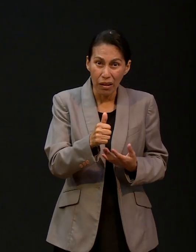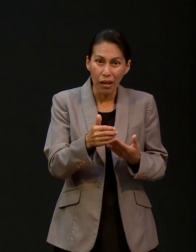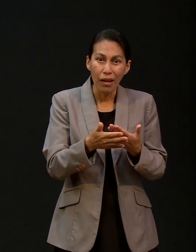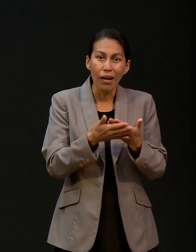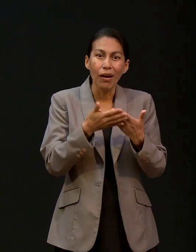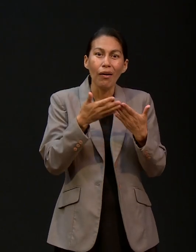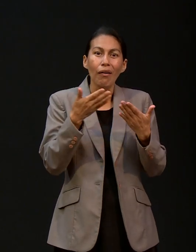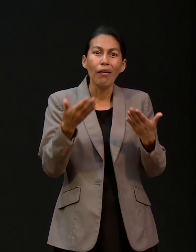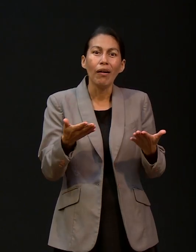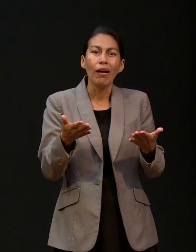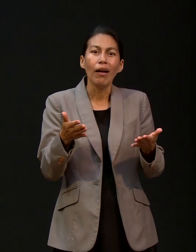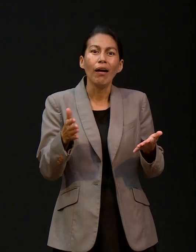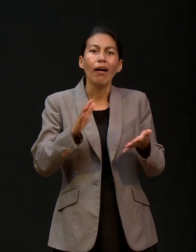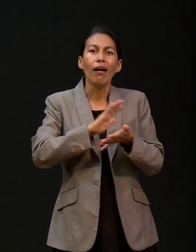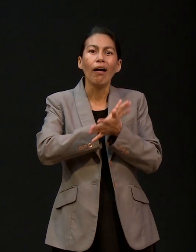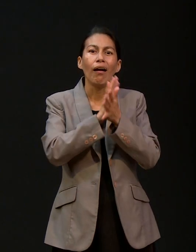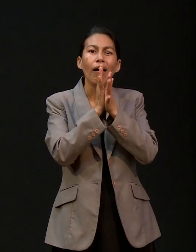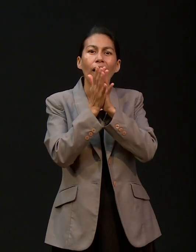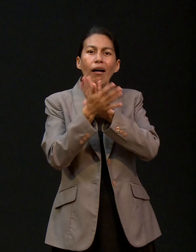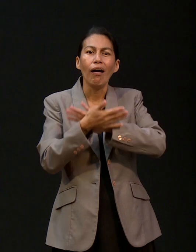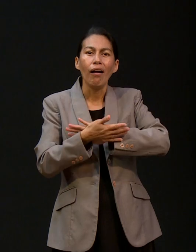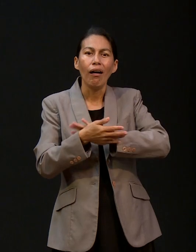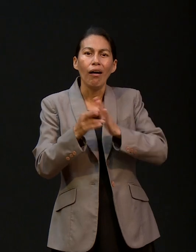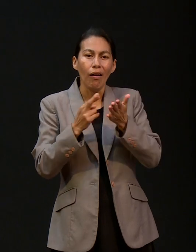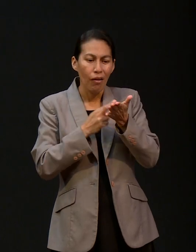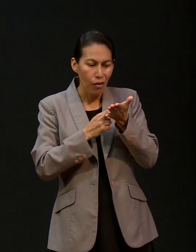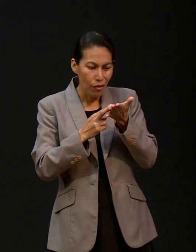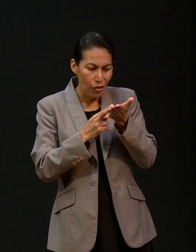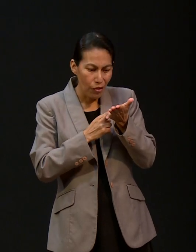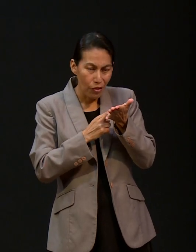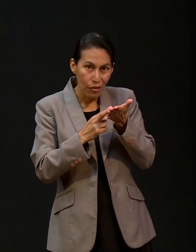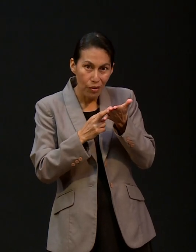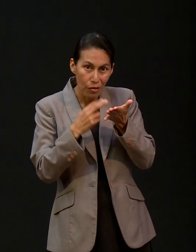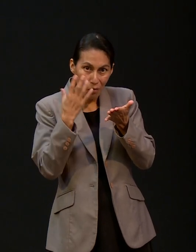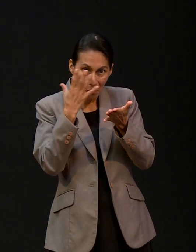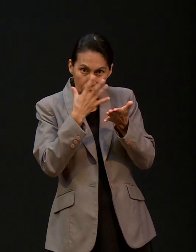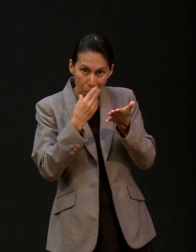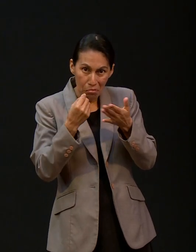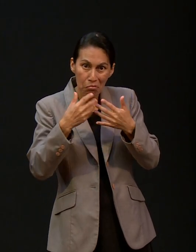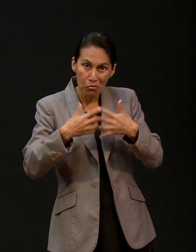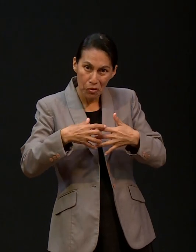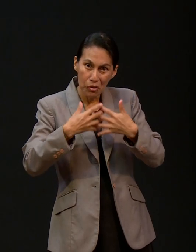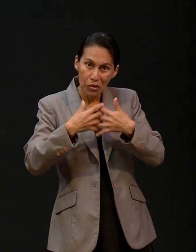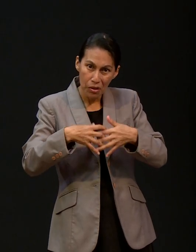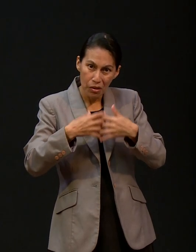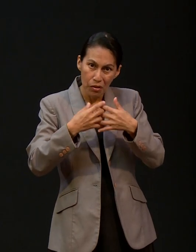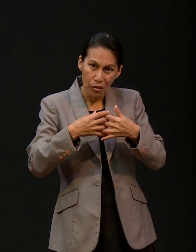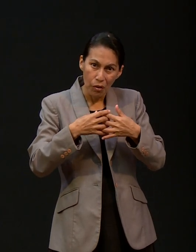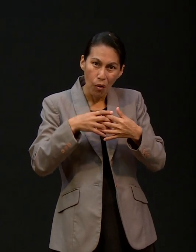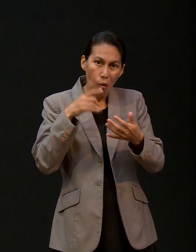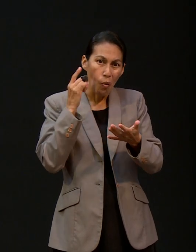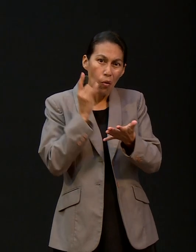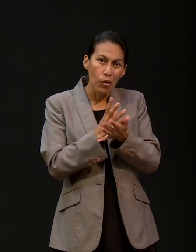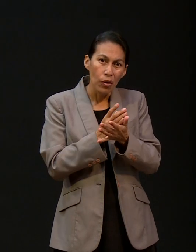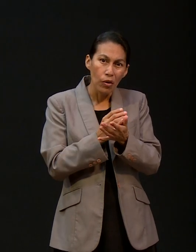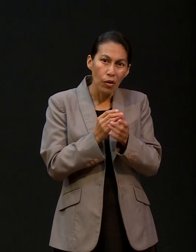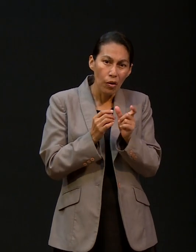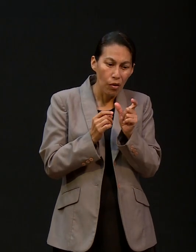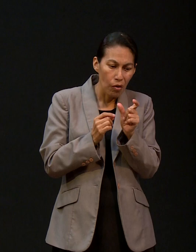están rosita, funcionando. Amén. Solamente 90 centímetros están necrosados, fue lo que